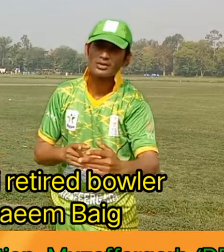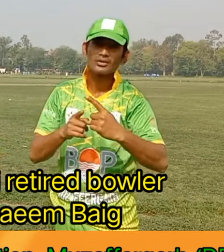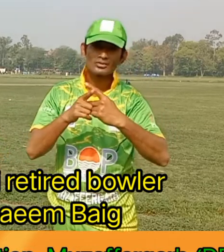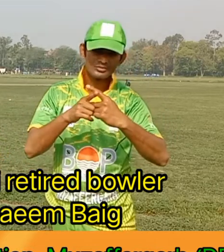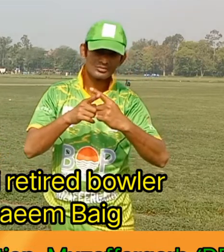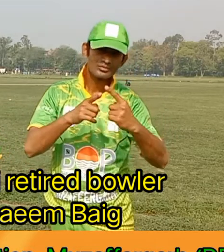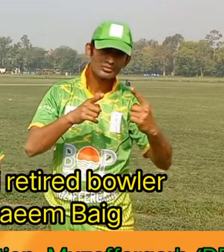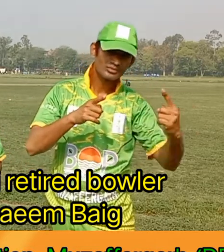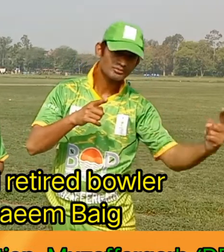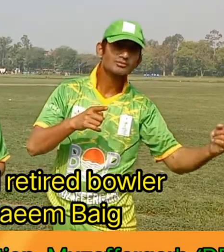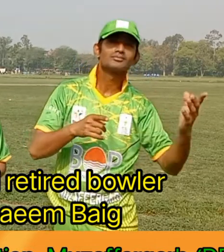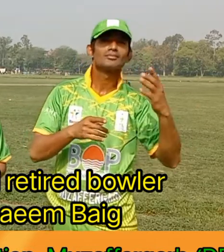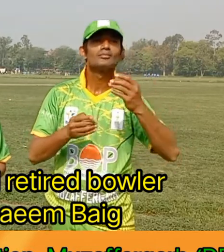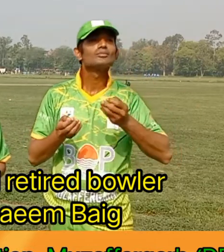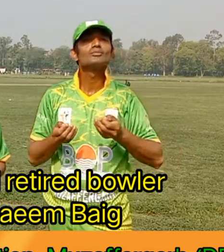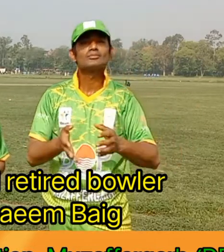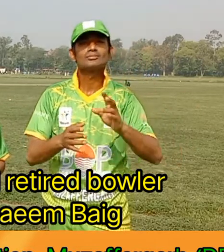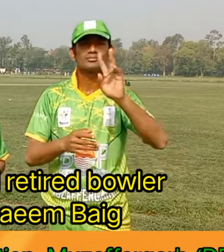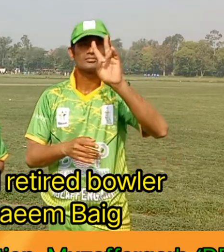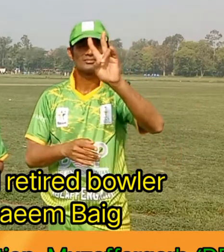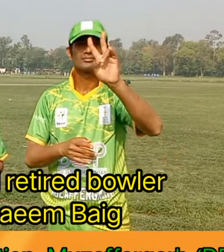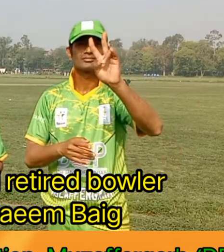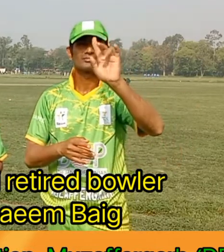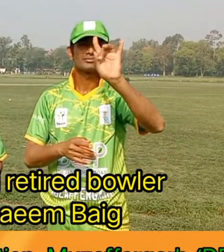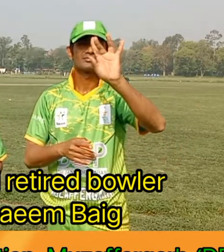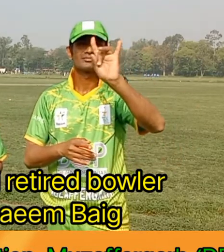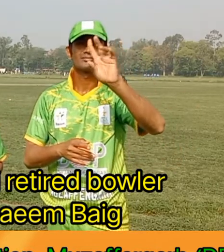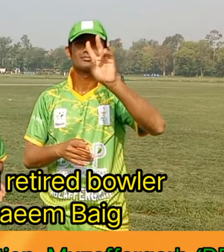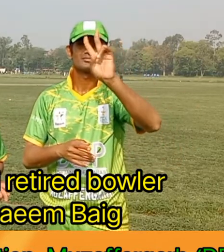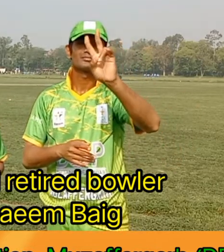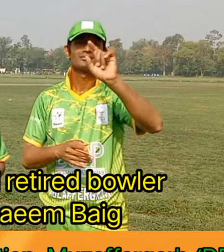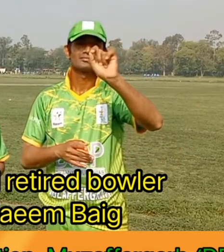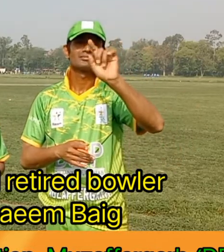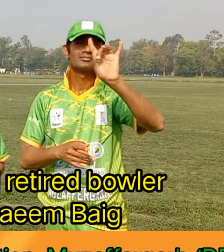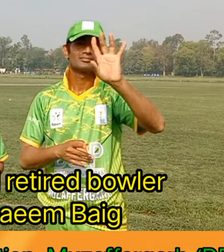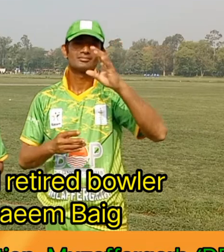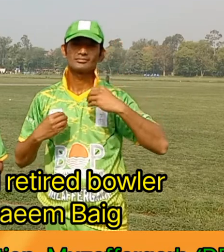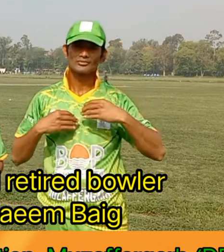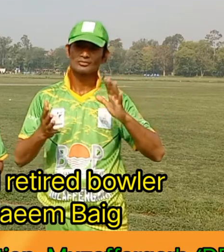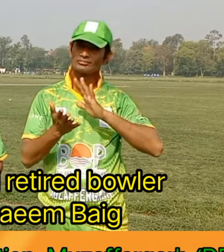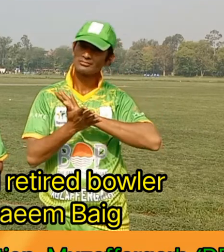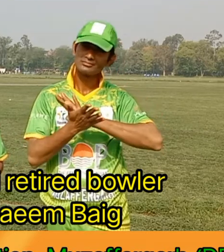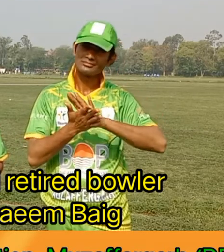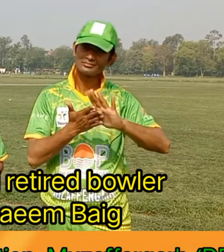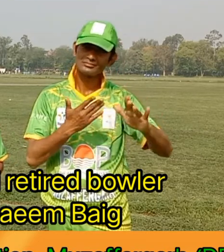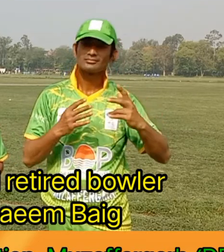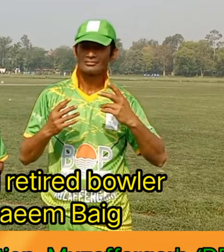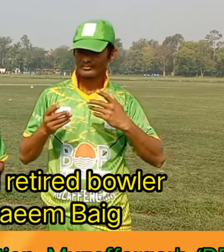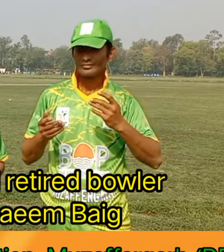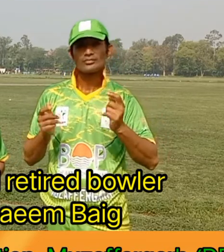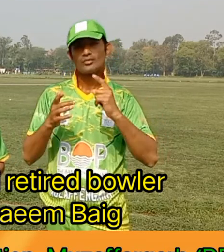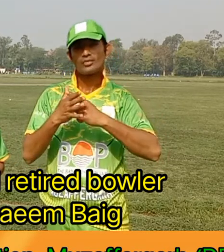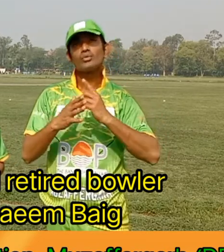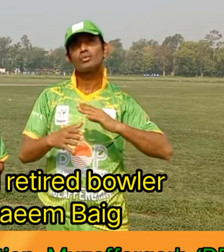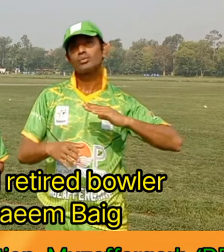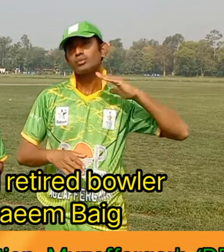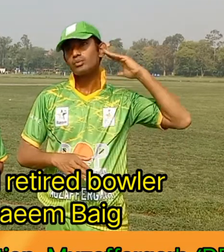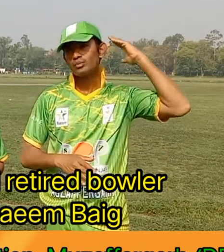سے میں پاکستانی ٹیم کا ایک حصہ ہوں اور میں مظفرگڑ جا کے اپنی ٹیم کا اور اپنے ملک کا نام